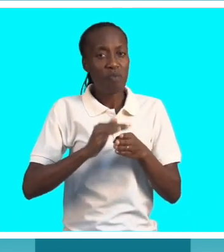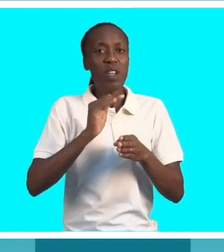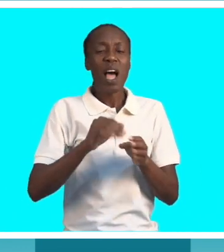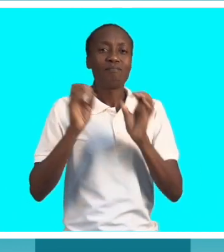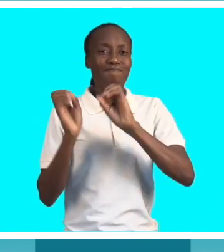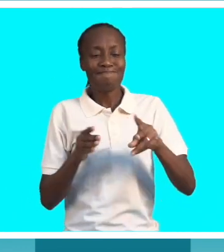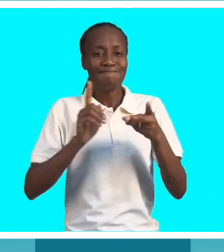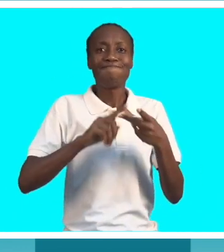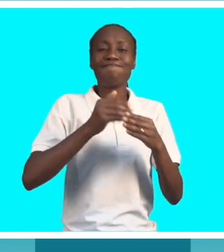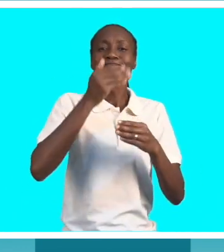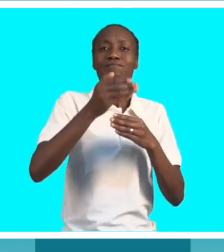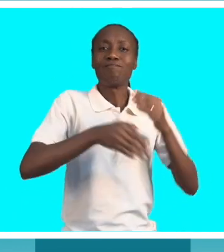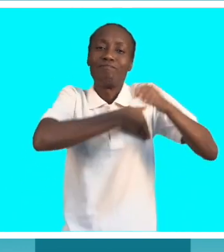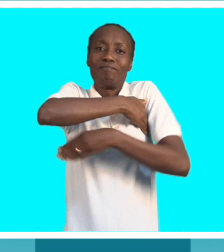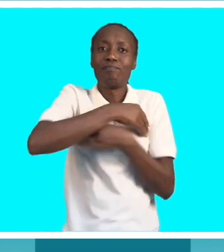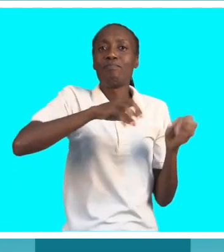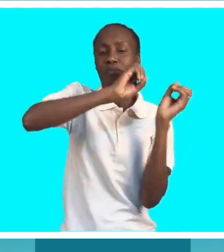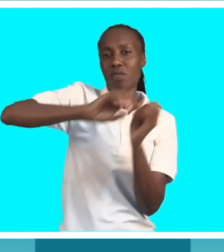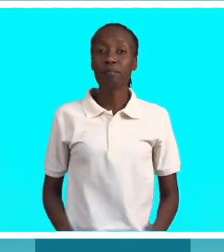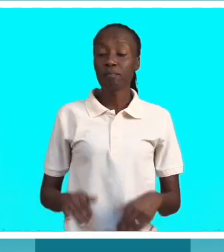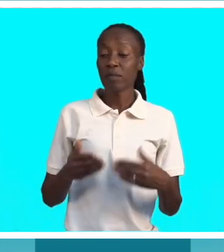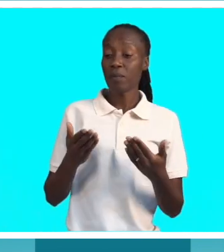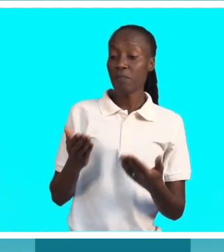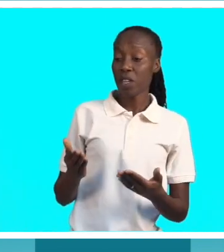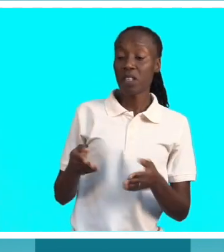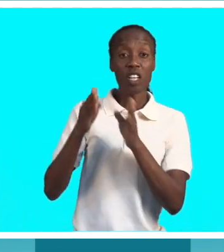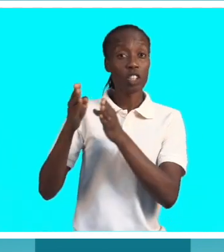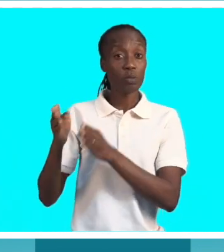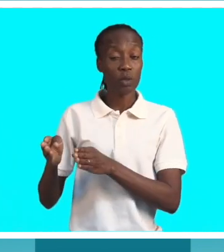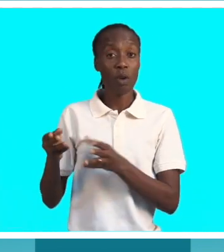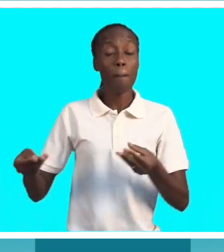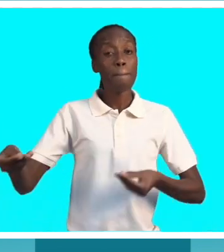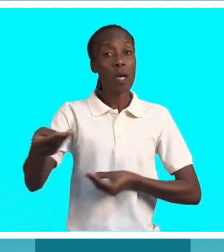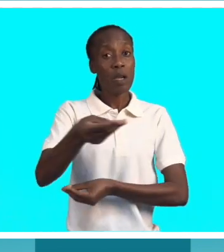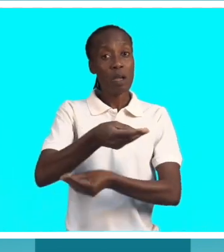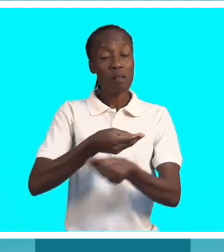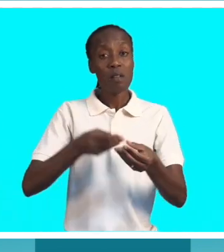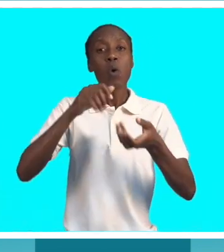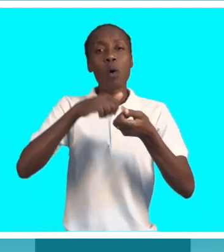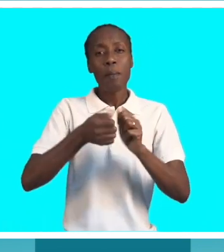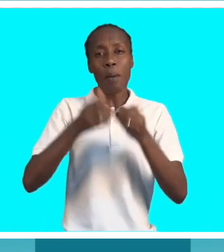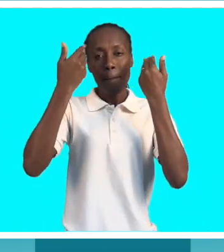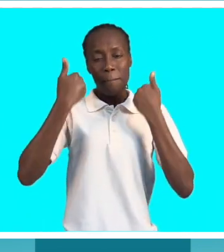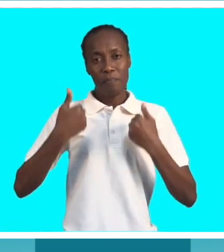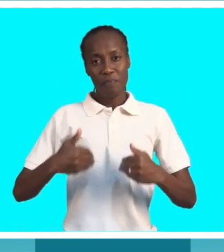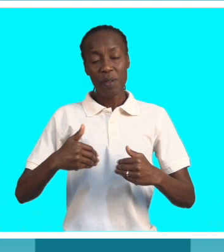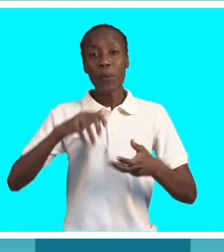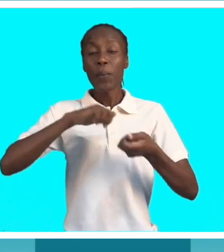andar com muletas. Muletas, desci. Estes pacientes partilham algum desconforto causado